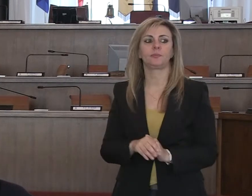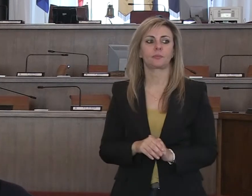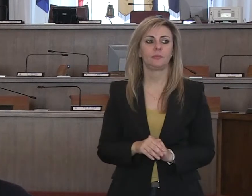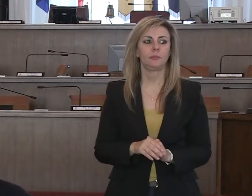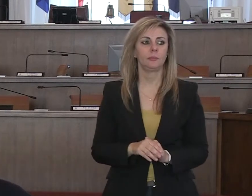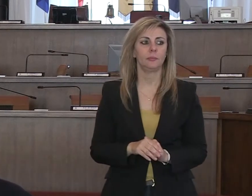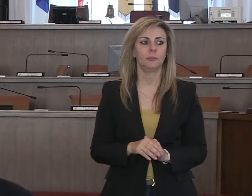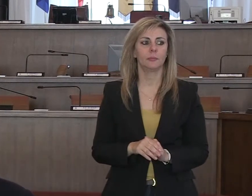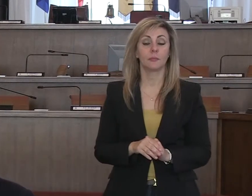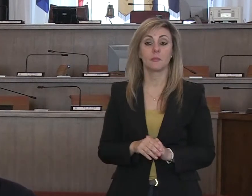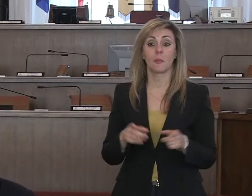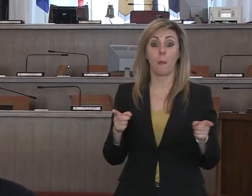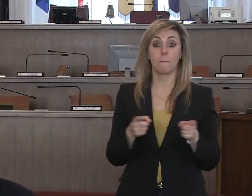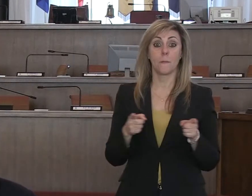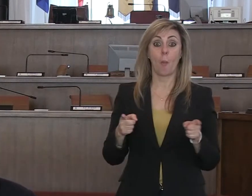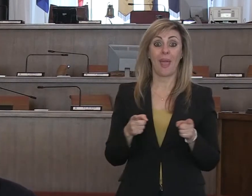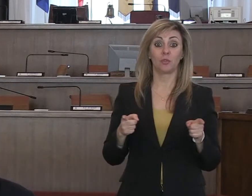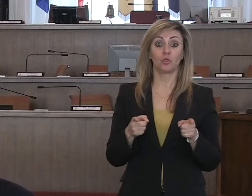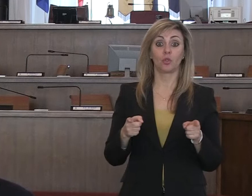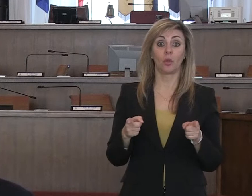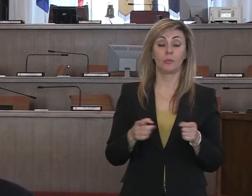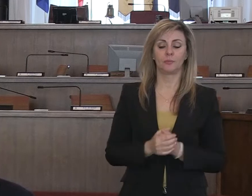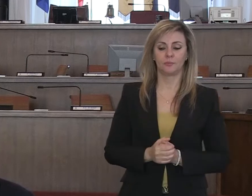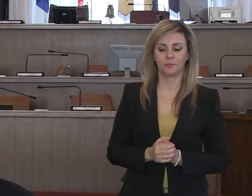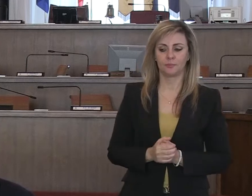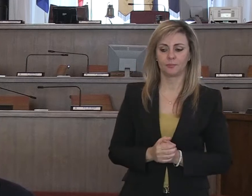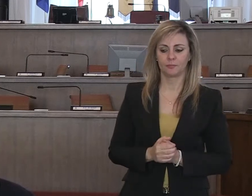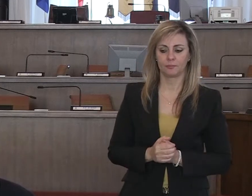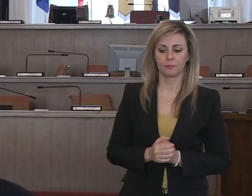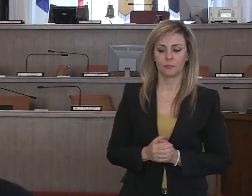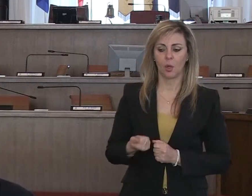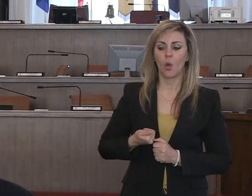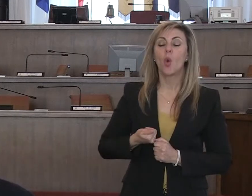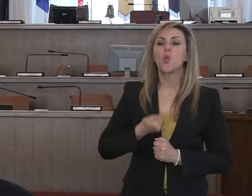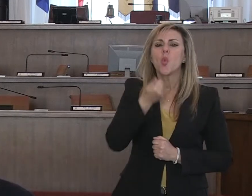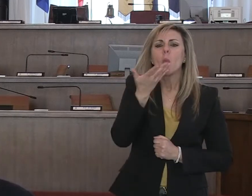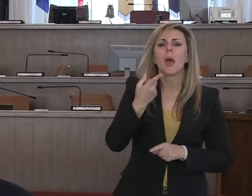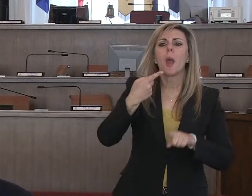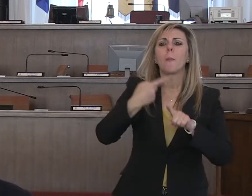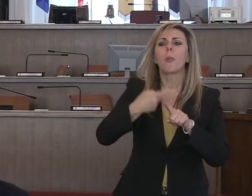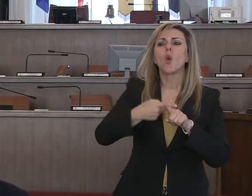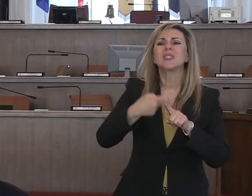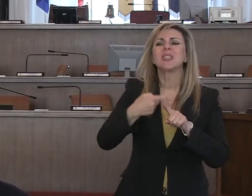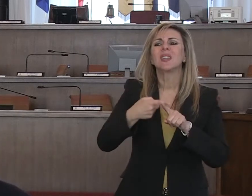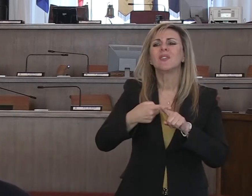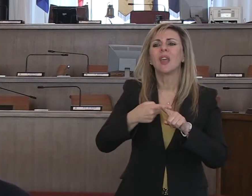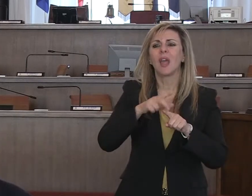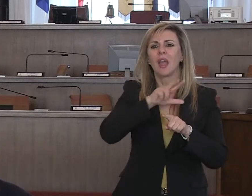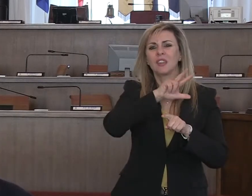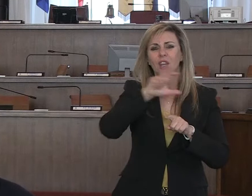In questo momento abbiamo un numero di positivi ospedalizzati che assume